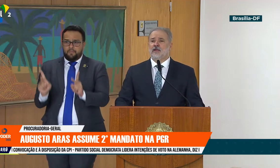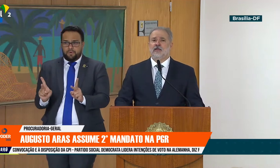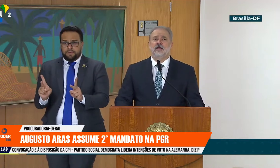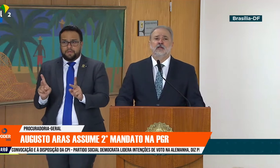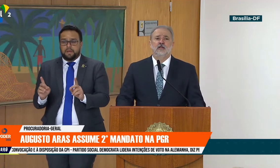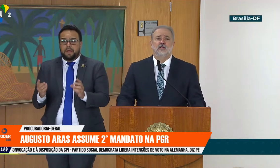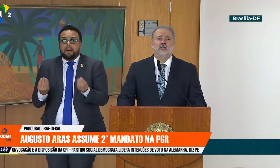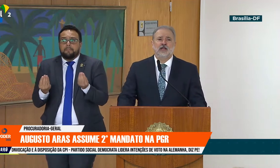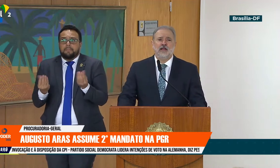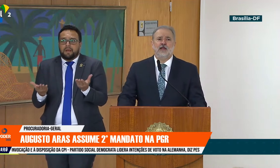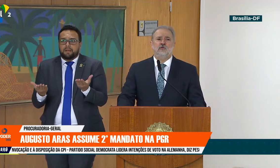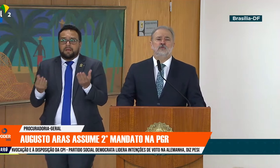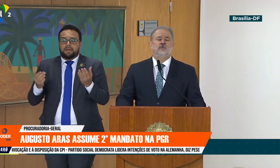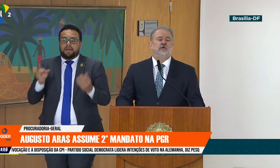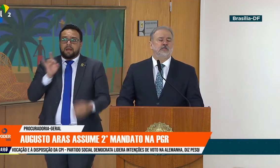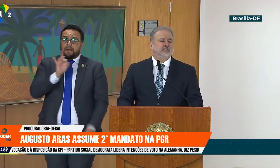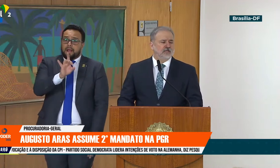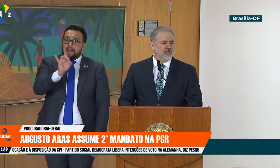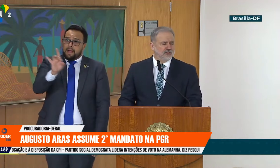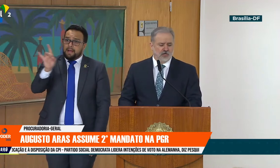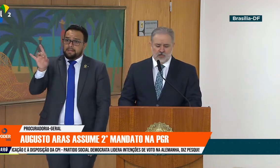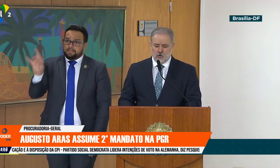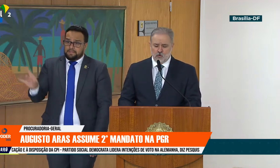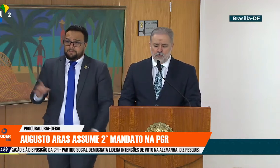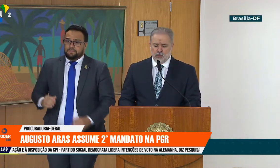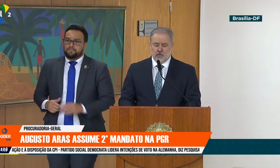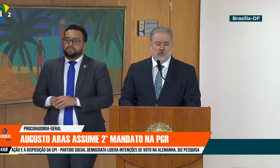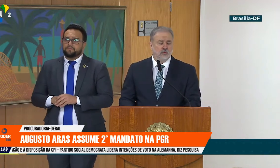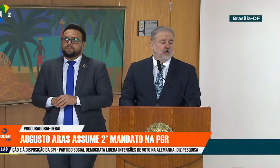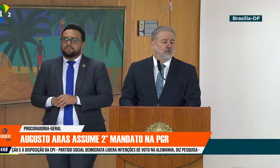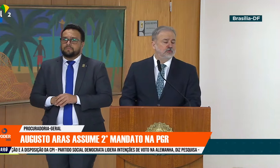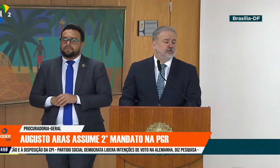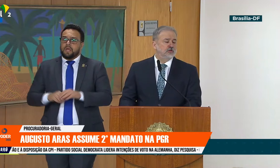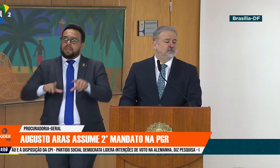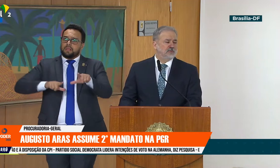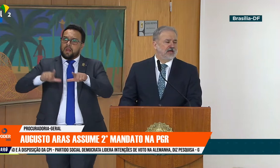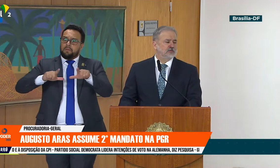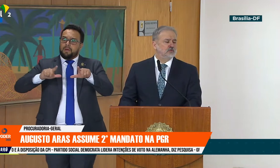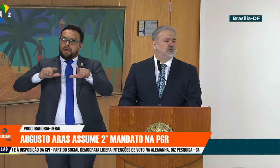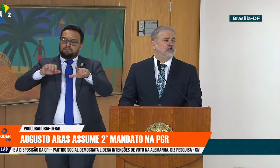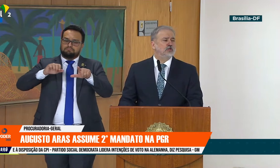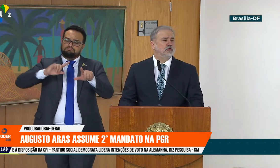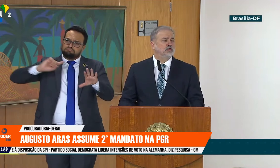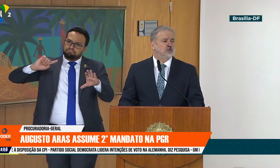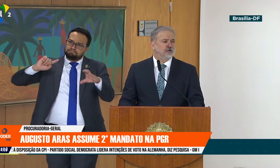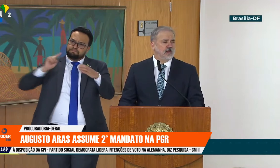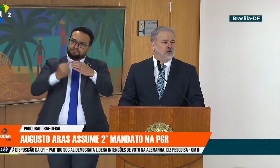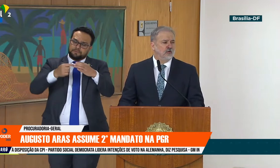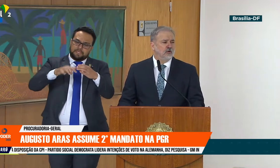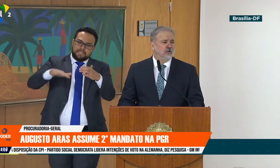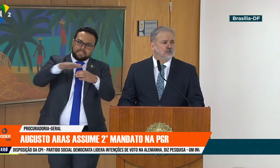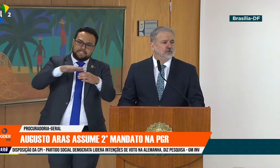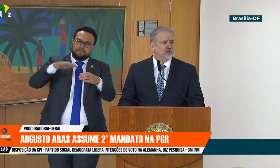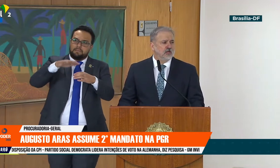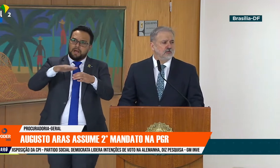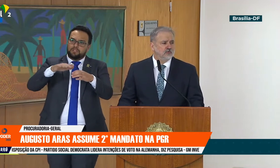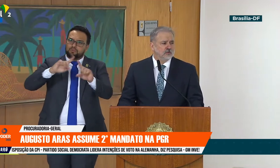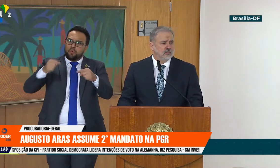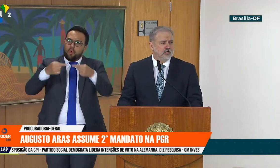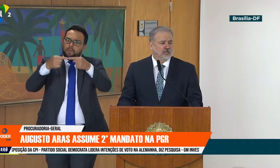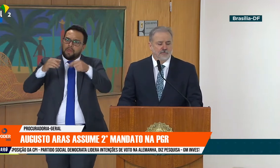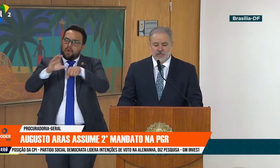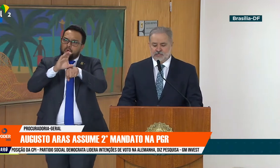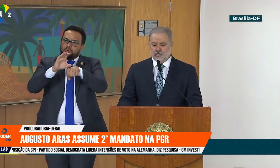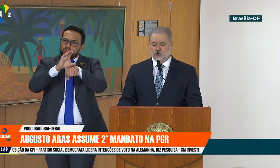para que cada um esteja ocupando o seu espaço constitucional nos